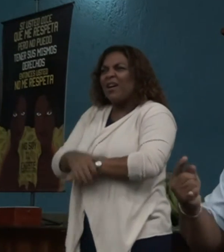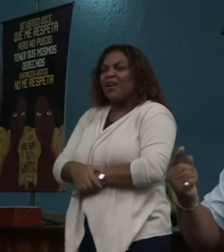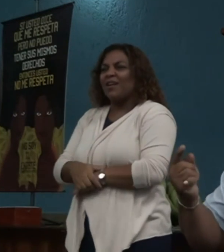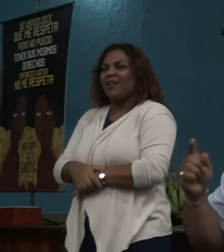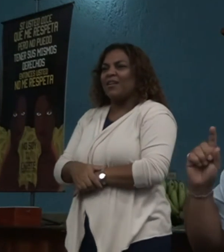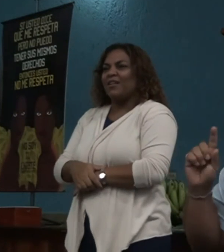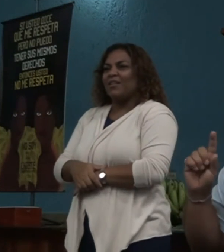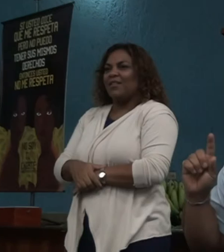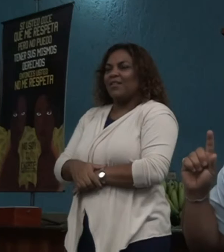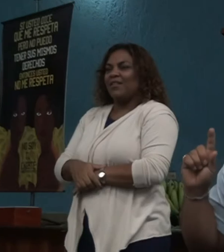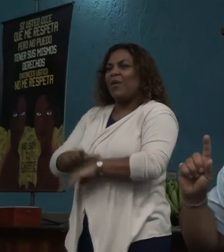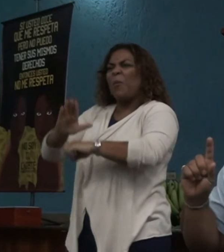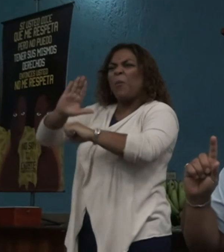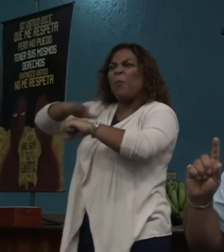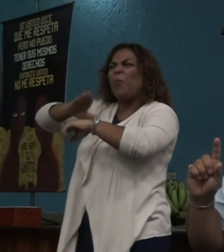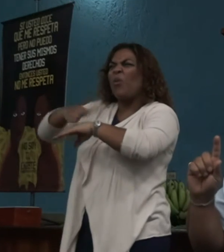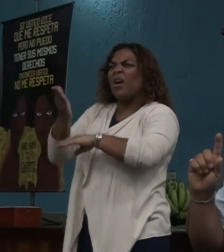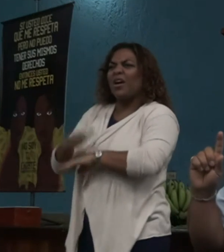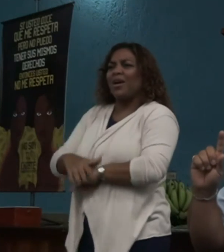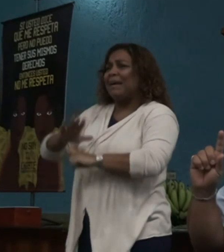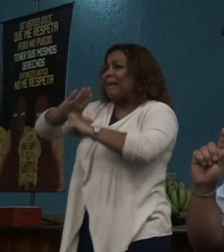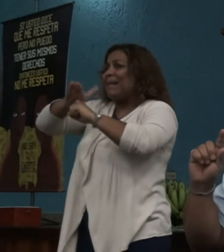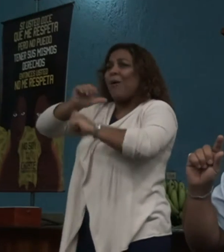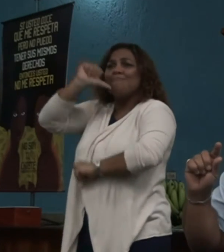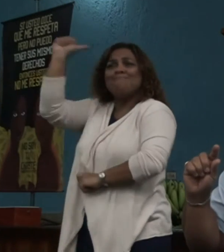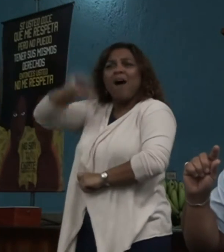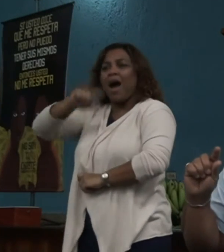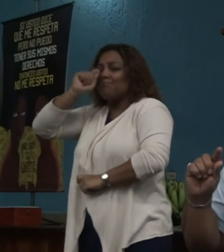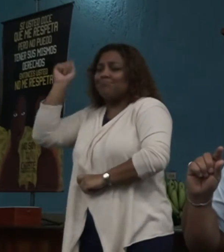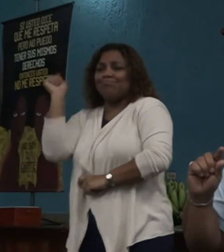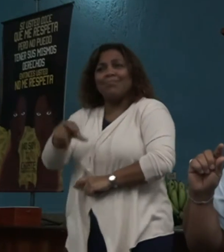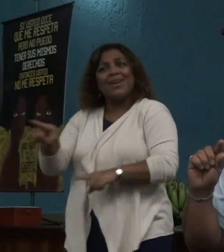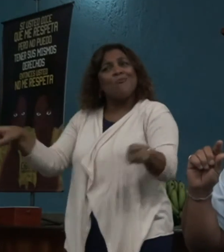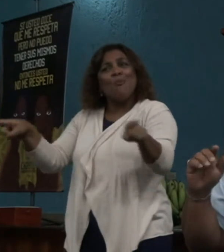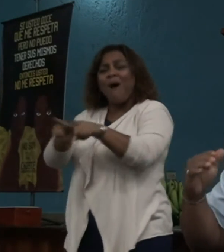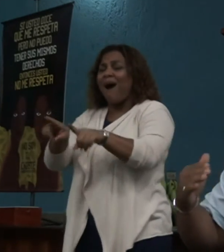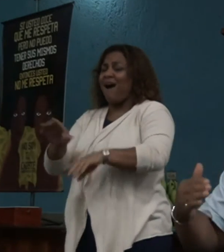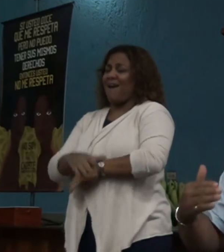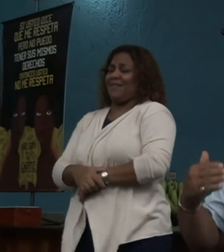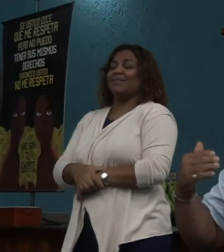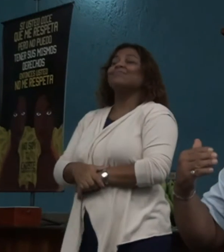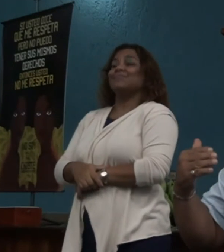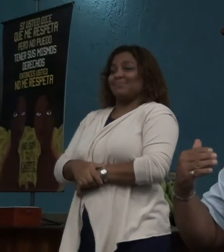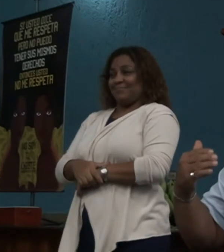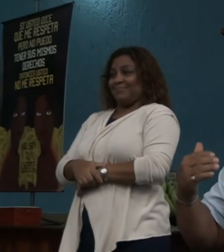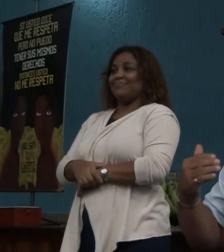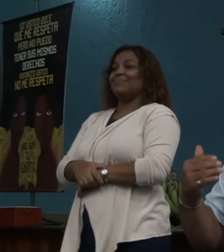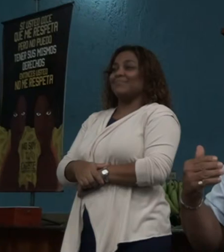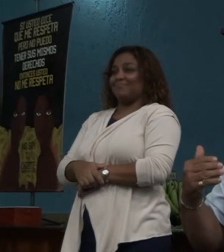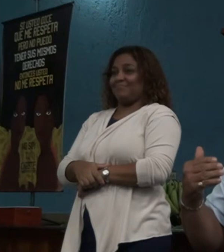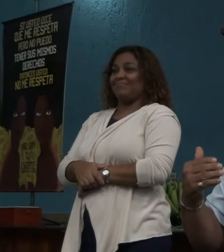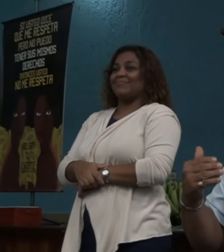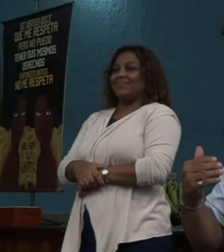Enano es un término peyorativo, es un término que